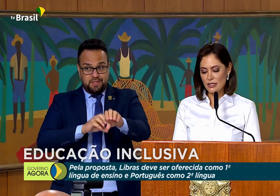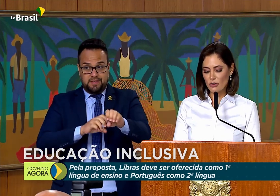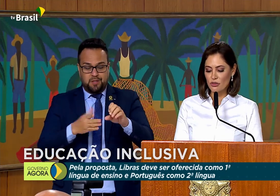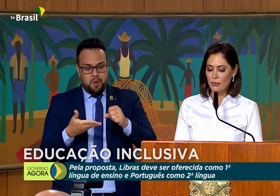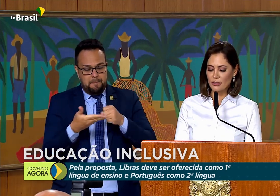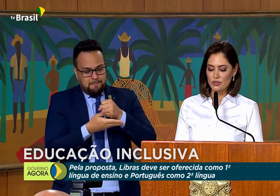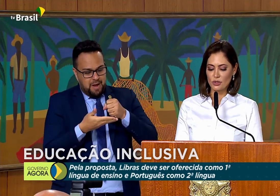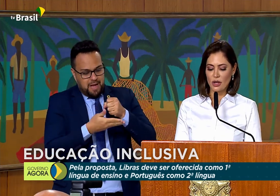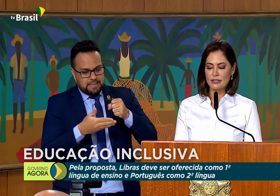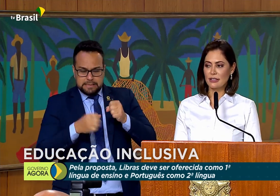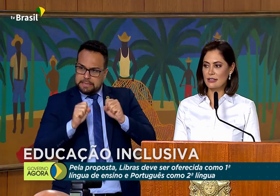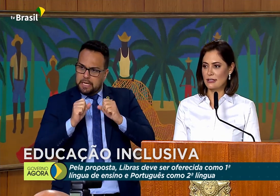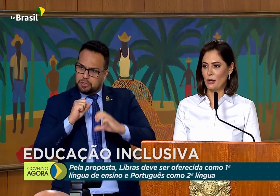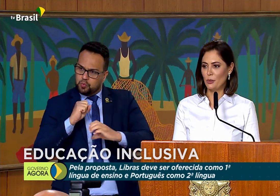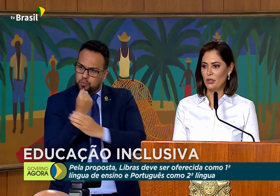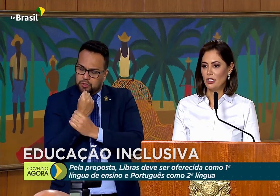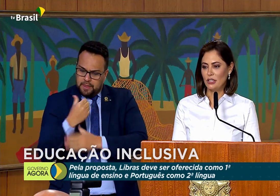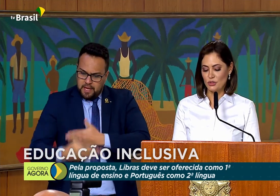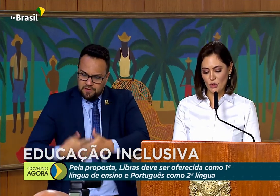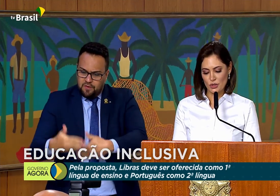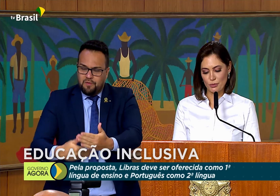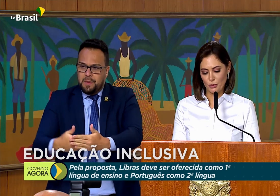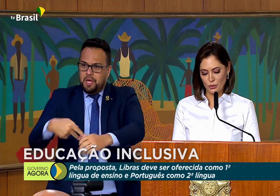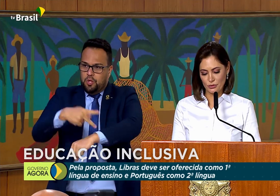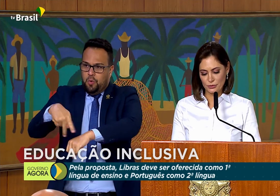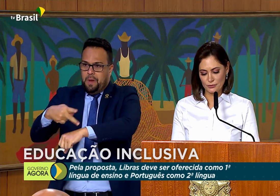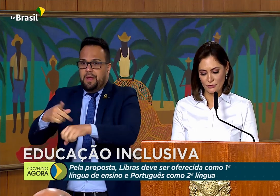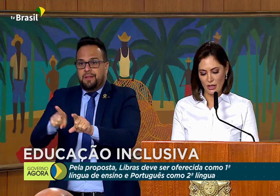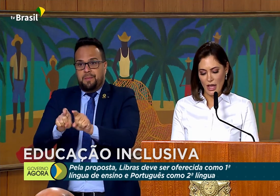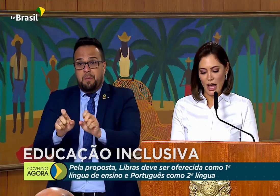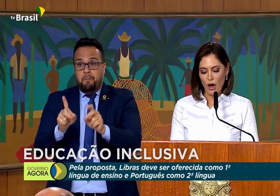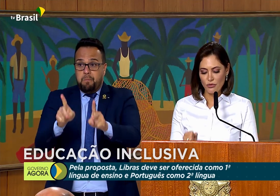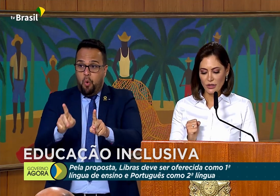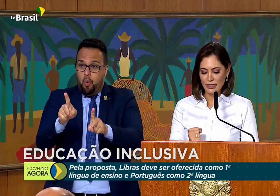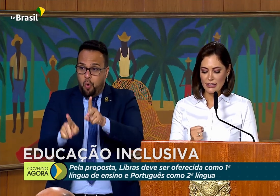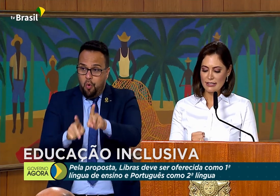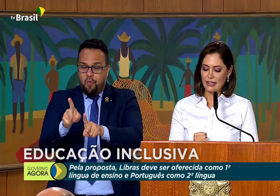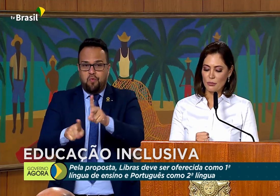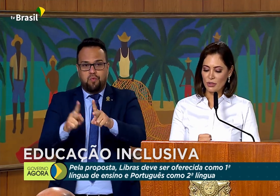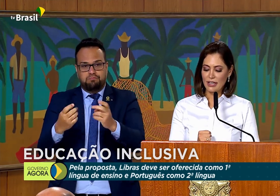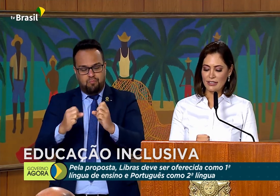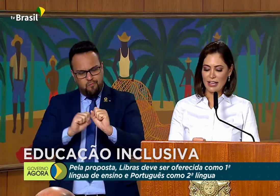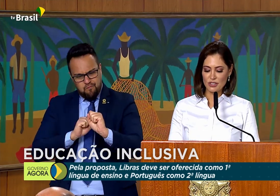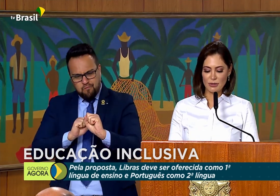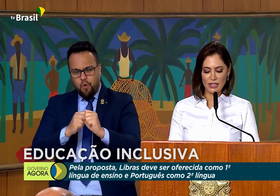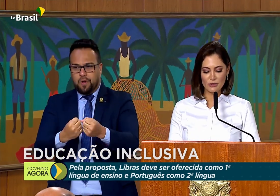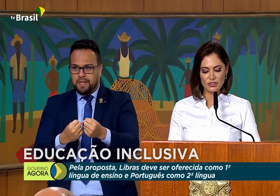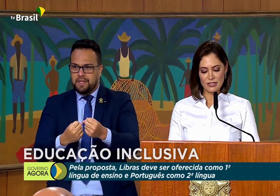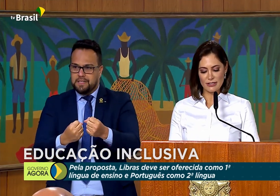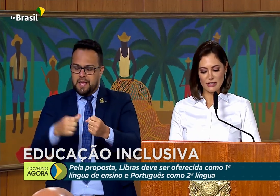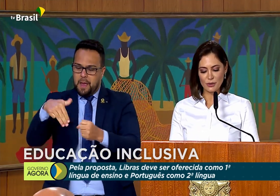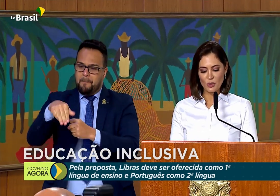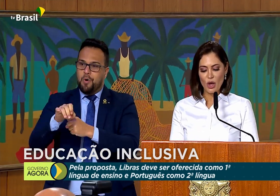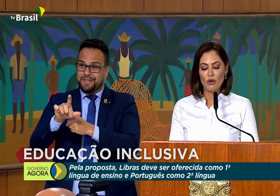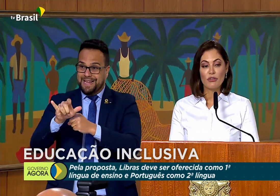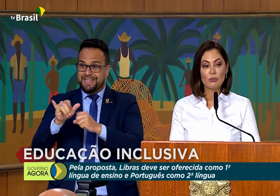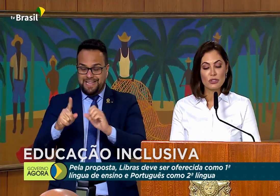desenvolvimento de nossa nação e de nosso povo. Ao fortalecer a modalidade bilingüe de ensino, vamos